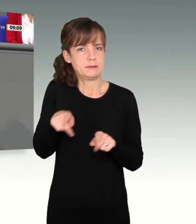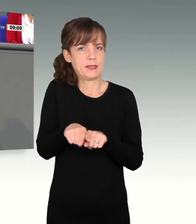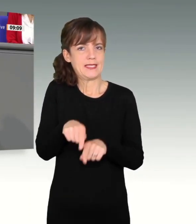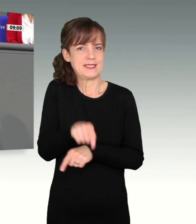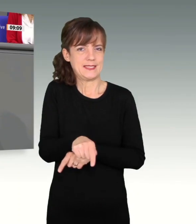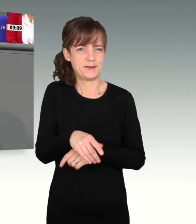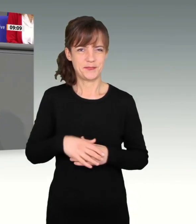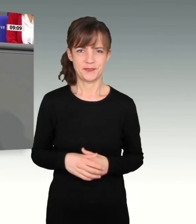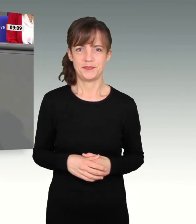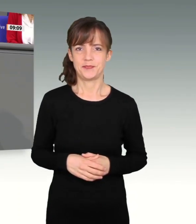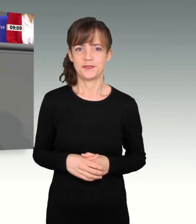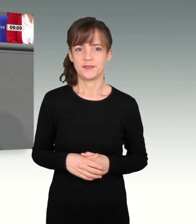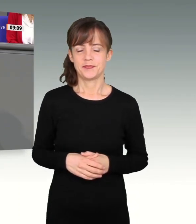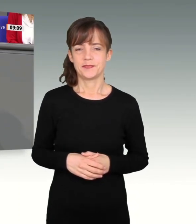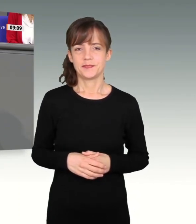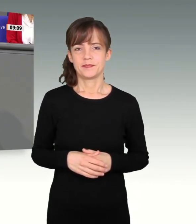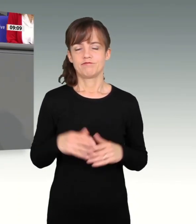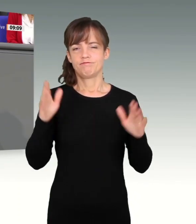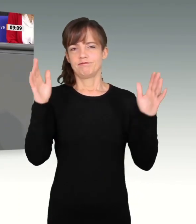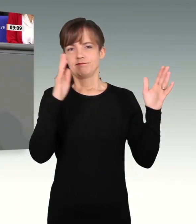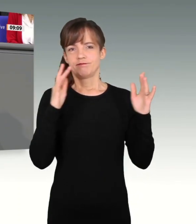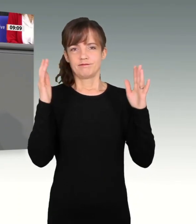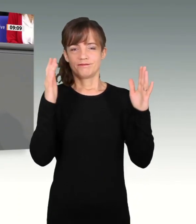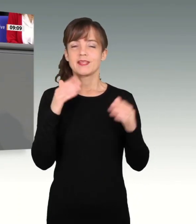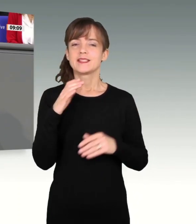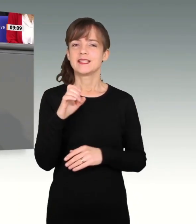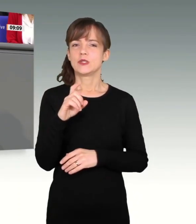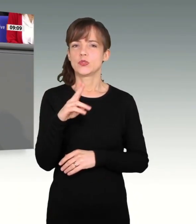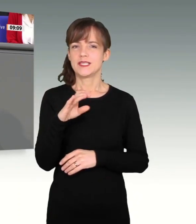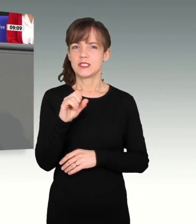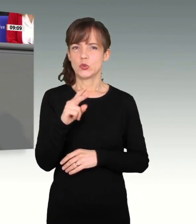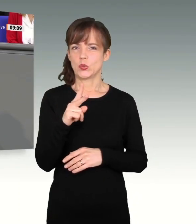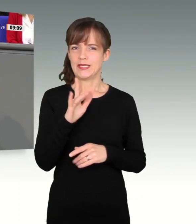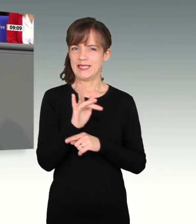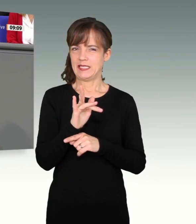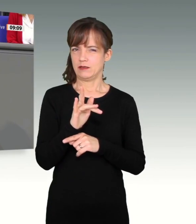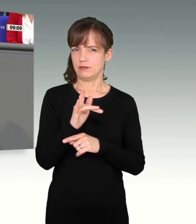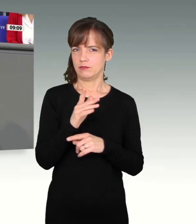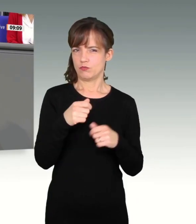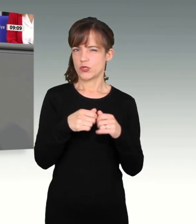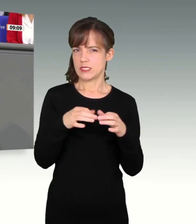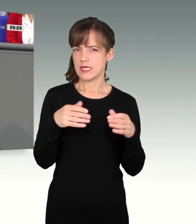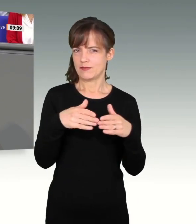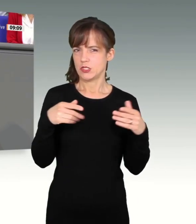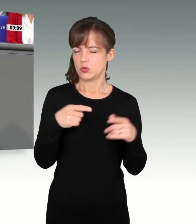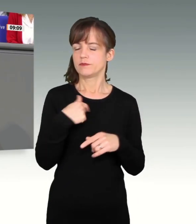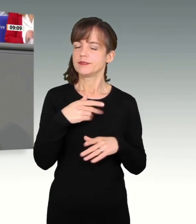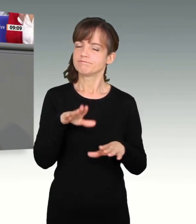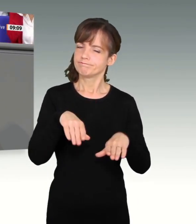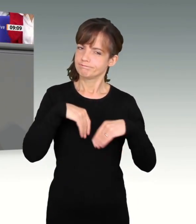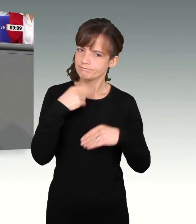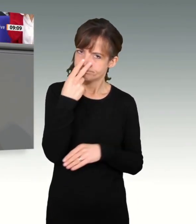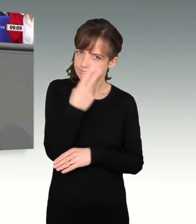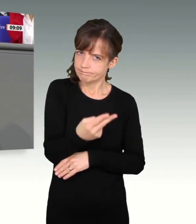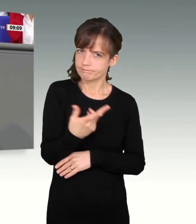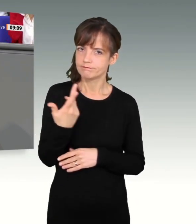Ich habe die Kritik der CDU-CSU-Bundestagsfraktion wahrgenommen. Wir nehmen die Kritik der CDU